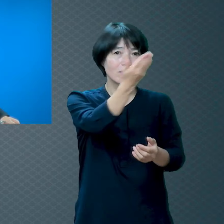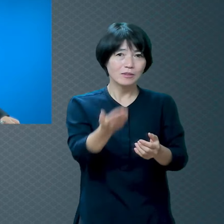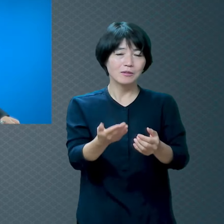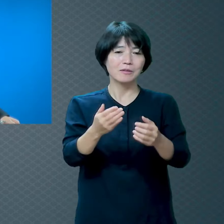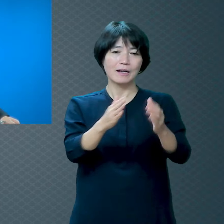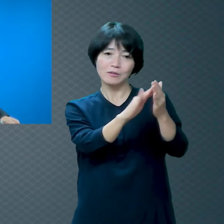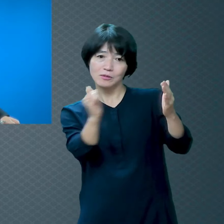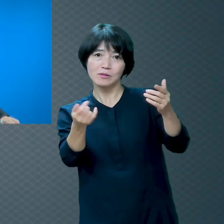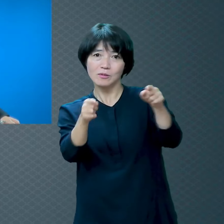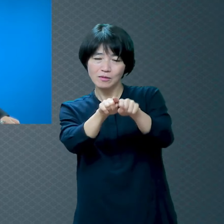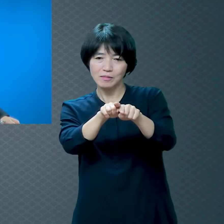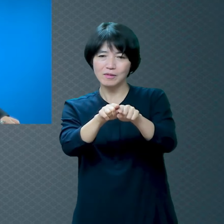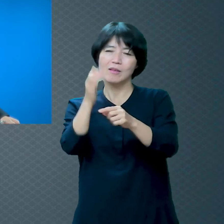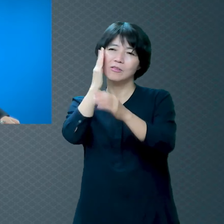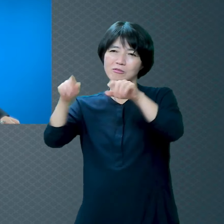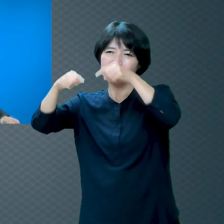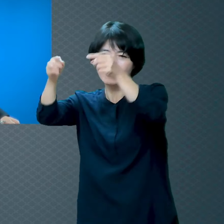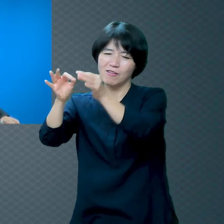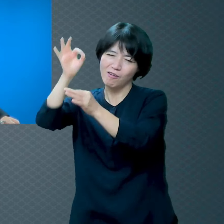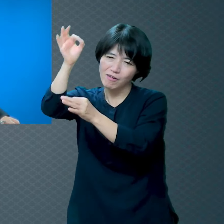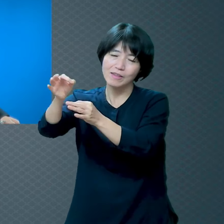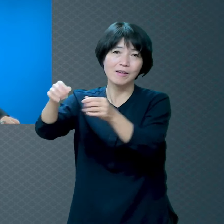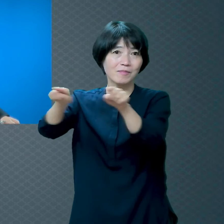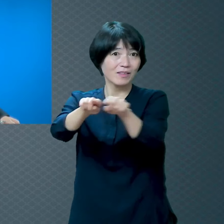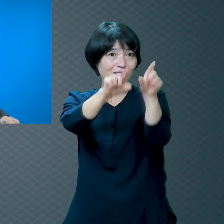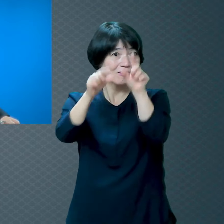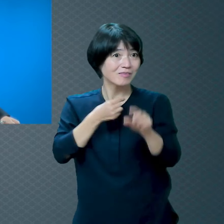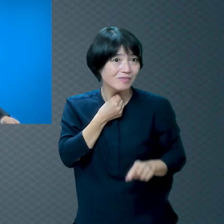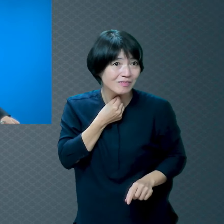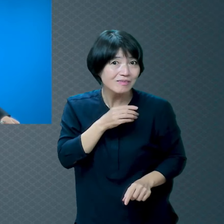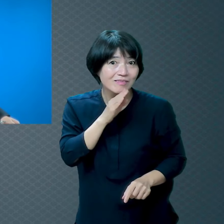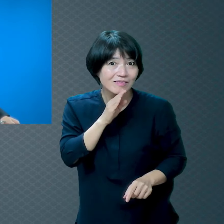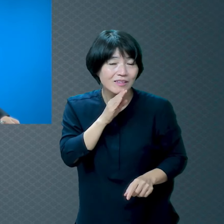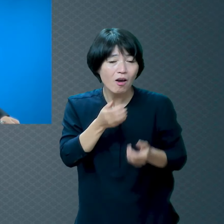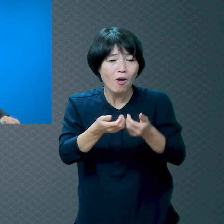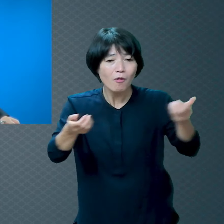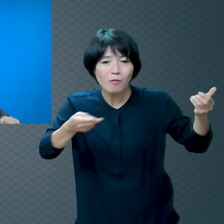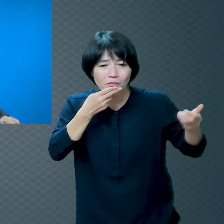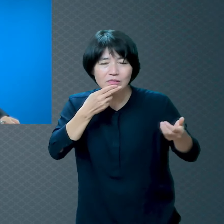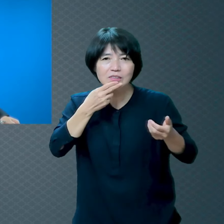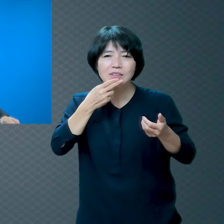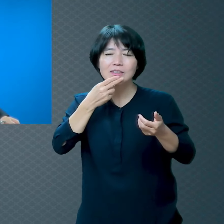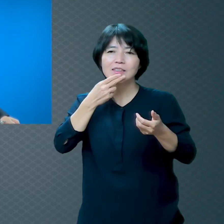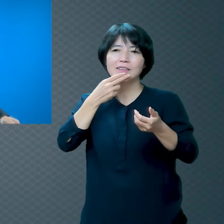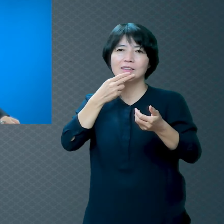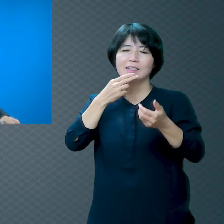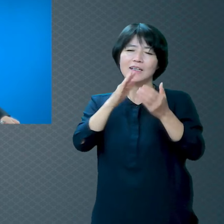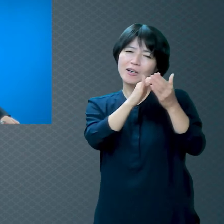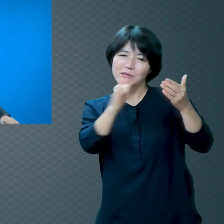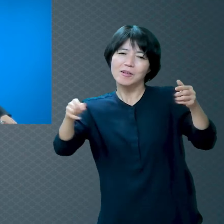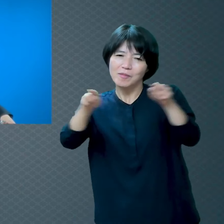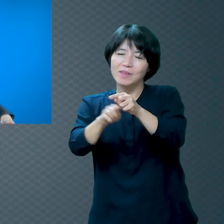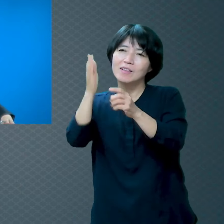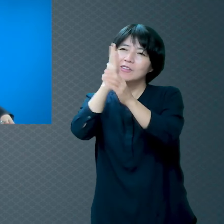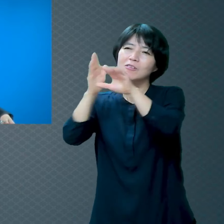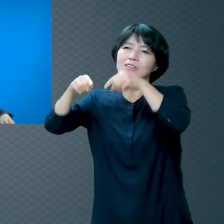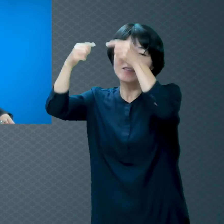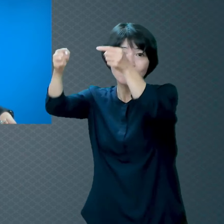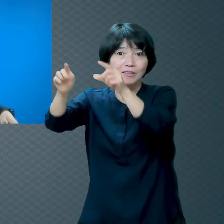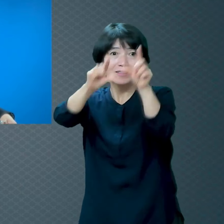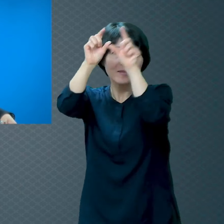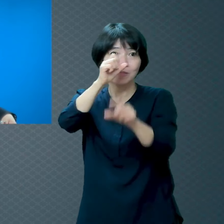진심으로 드린 말씀이거든요 어머니 이 땅에서 저는 1년